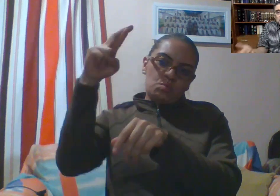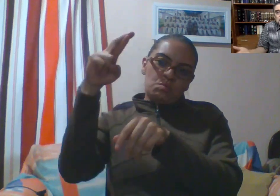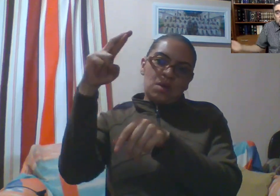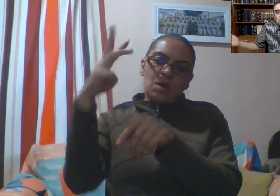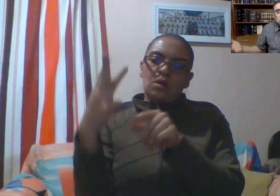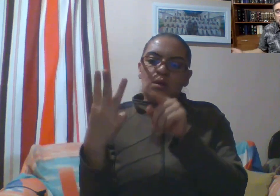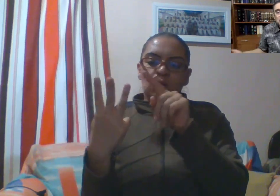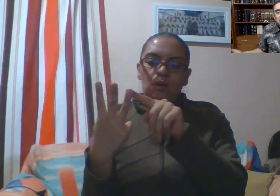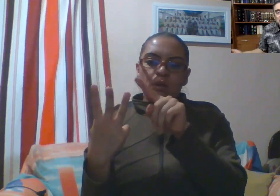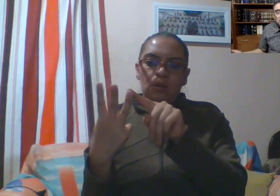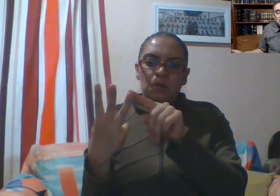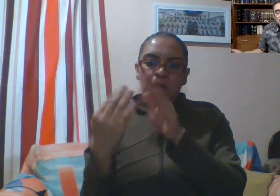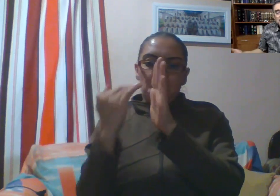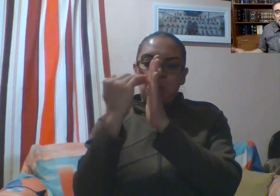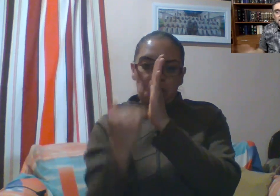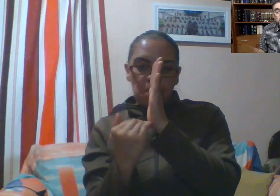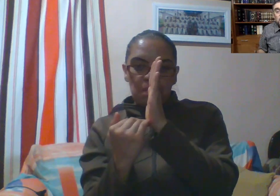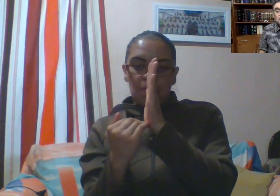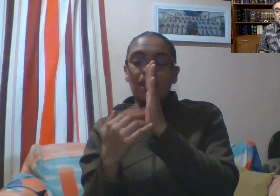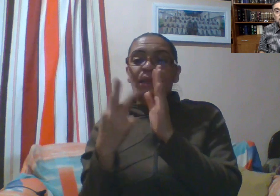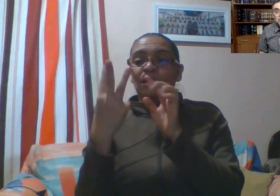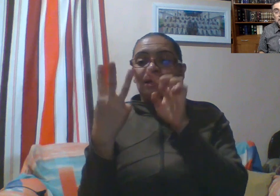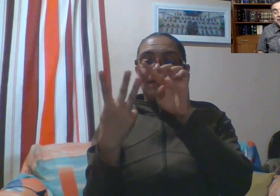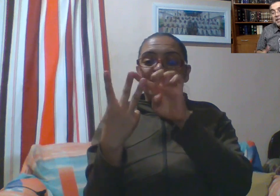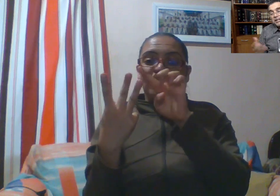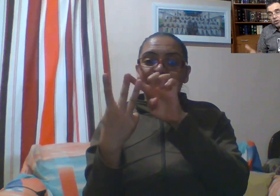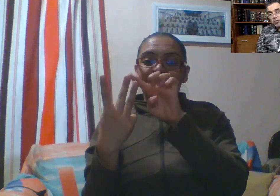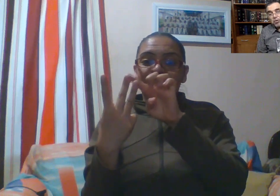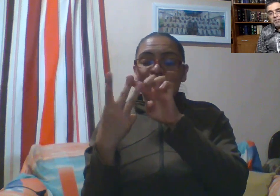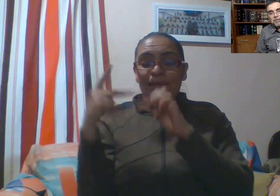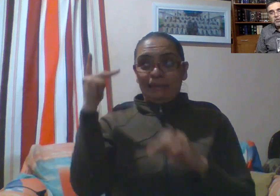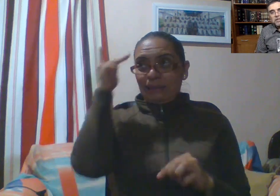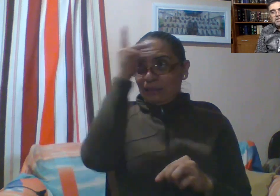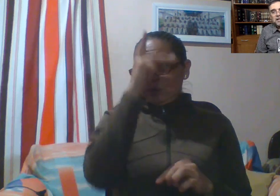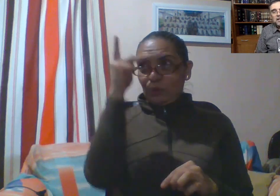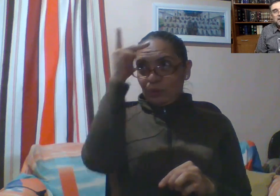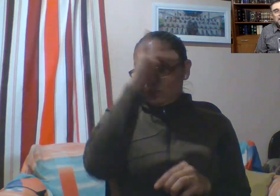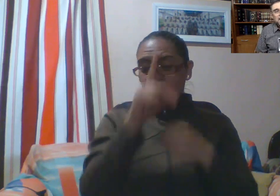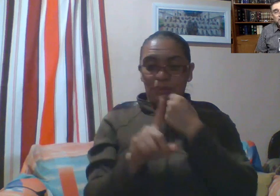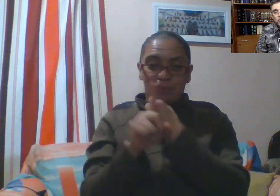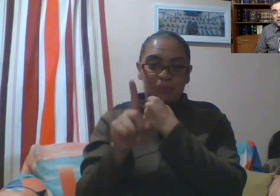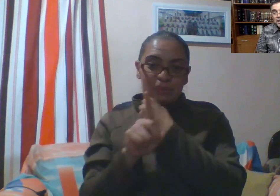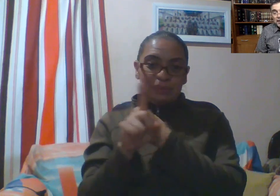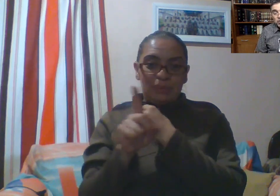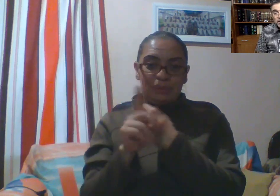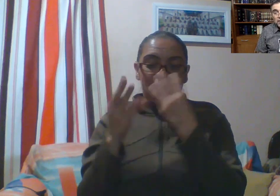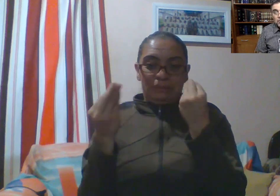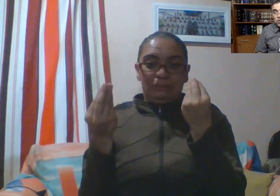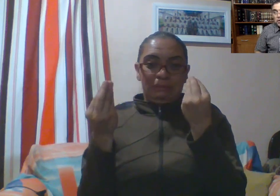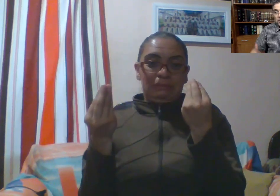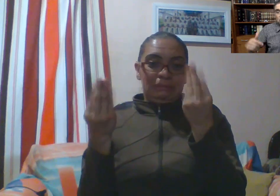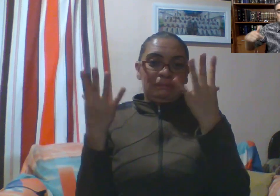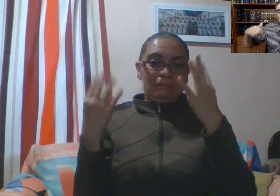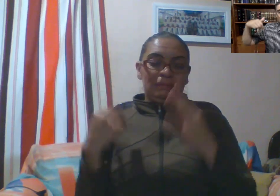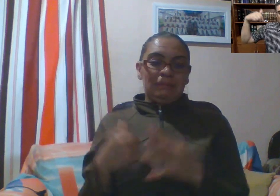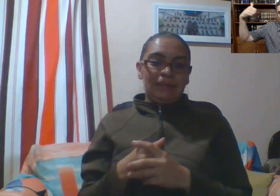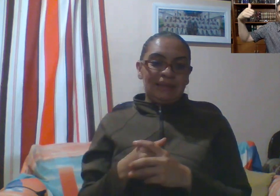menor, no es nada. Y es el jamón del sándwich y que tiene ciertos problemas. Yo decía que yo ni a jamón llegaba porque yo tenía un hermano mayor,